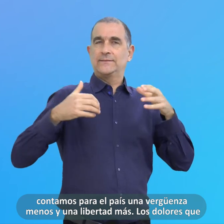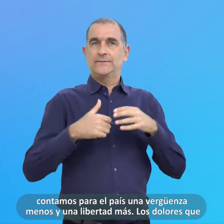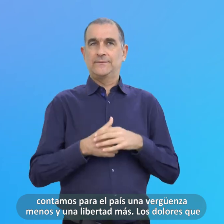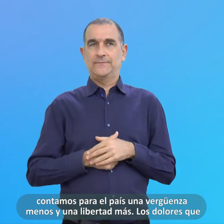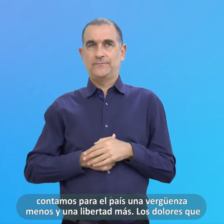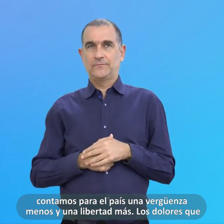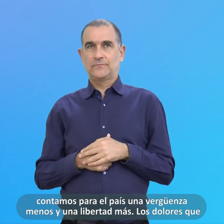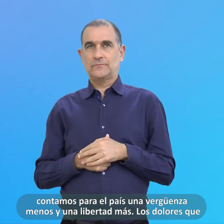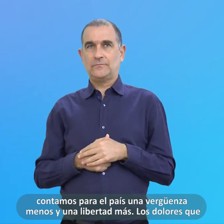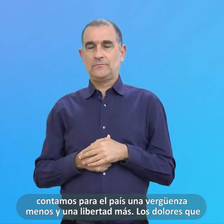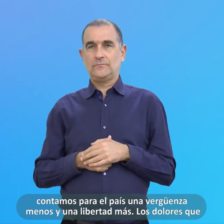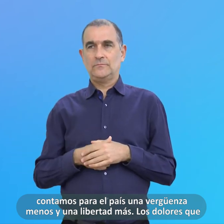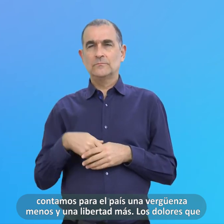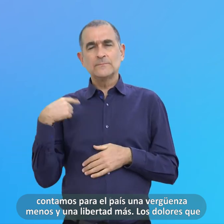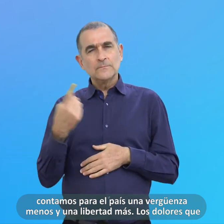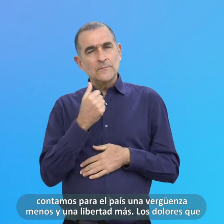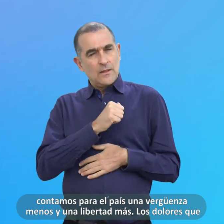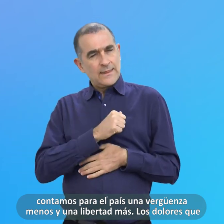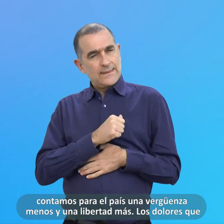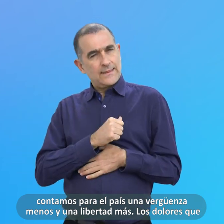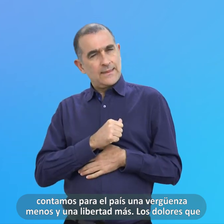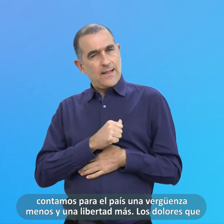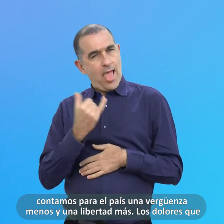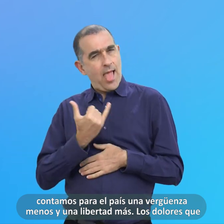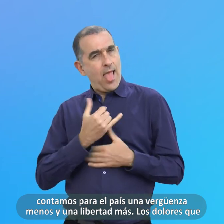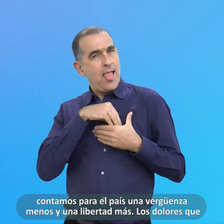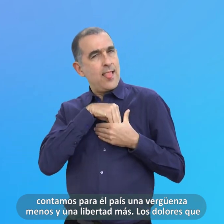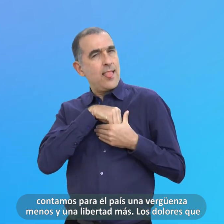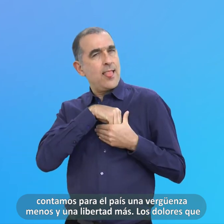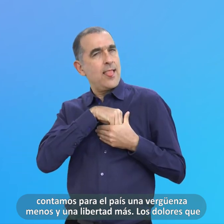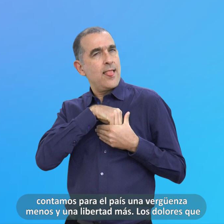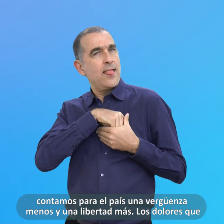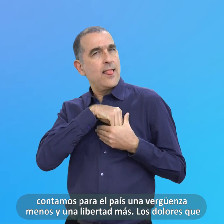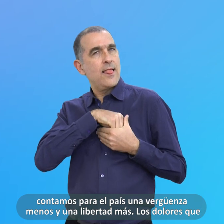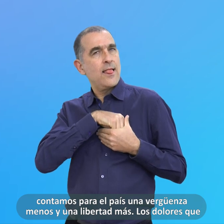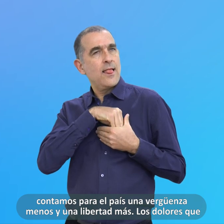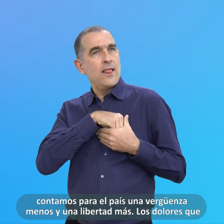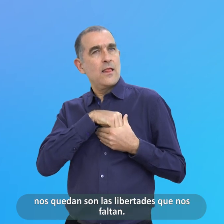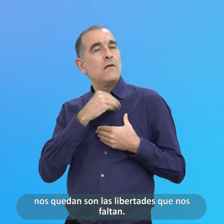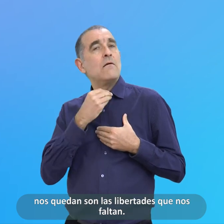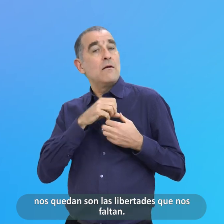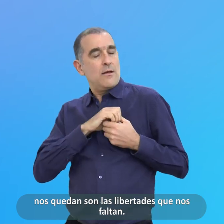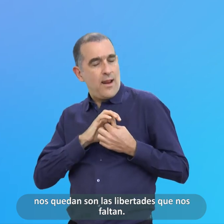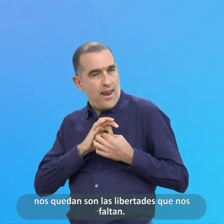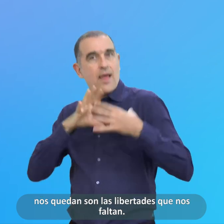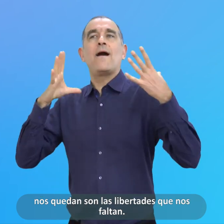más. Los dolores que nos quedan son las libertades que nos faltan.